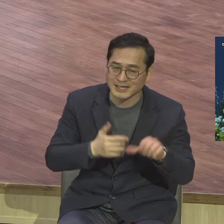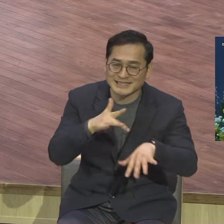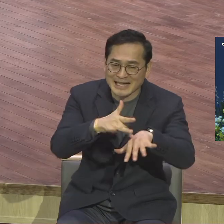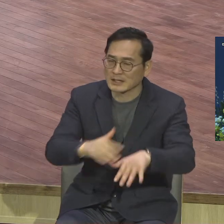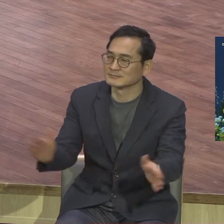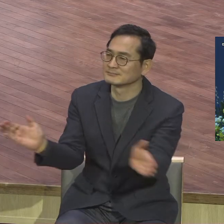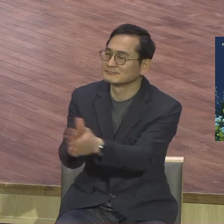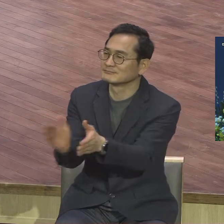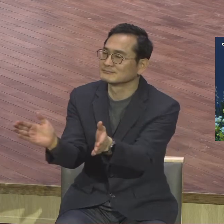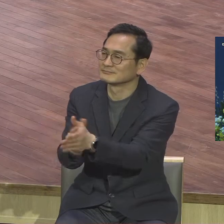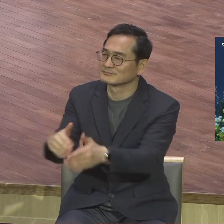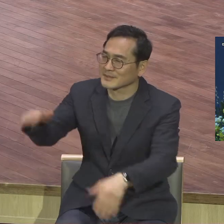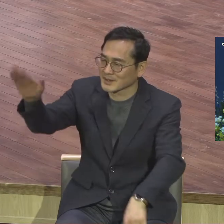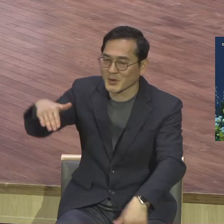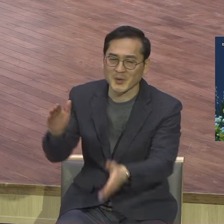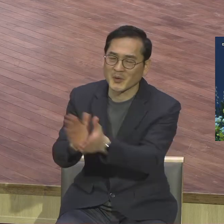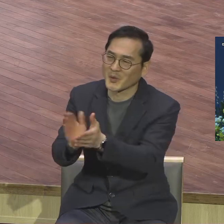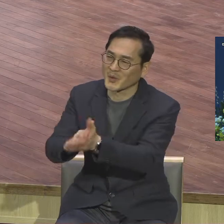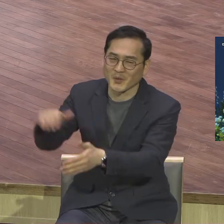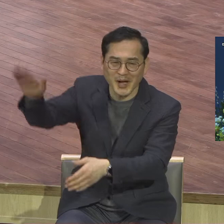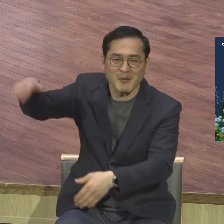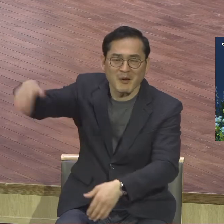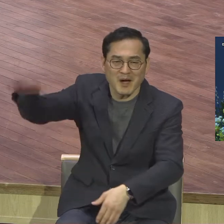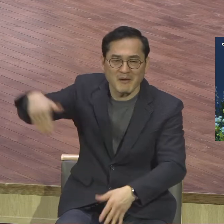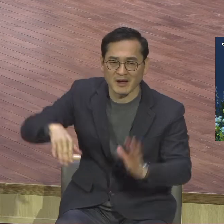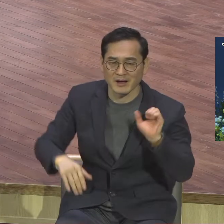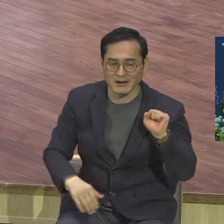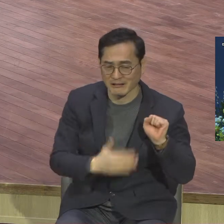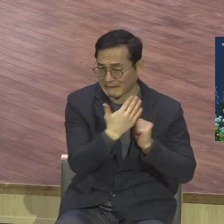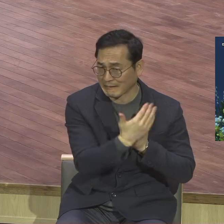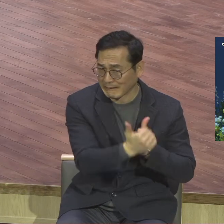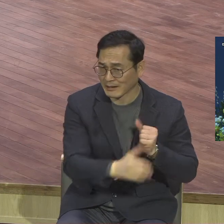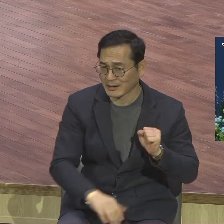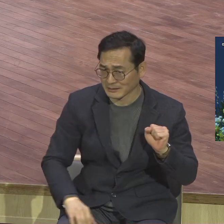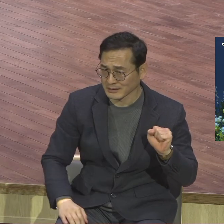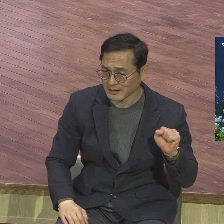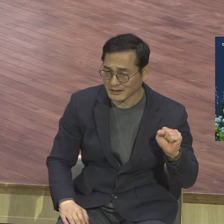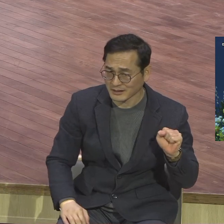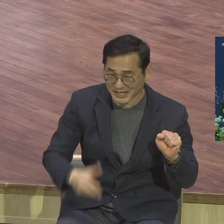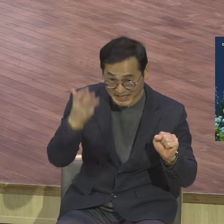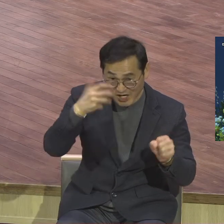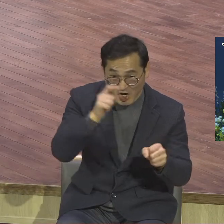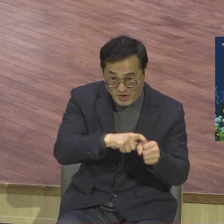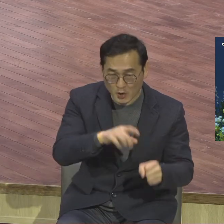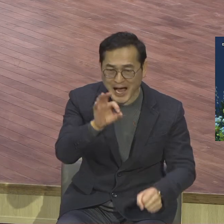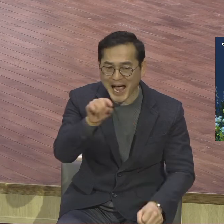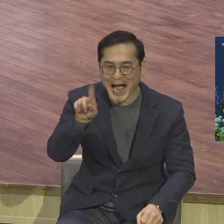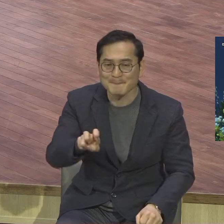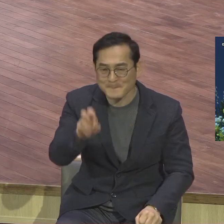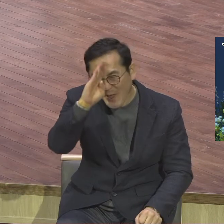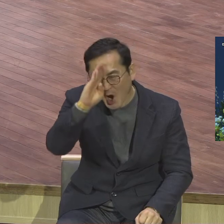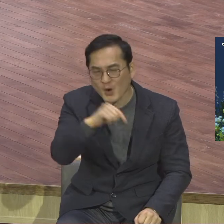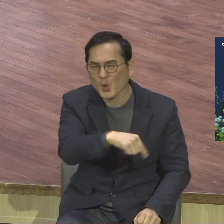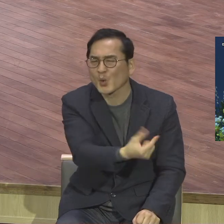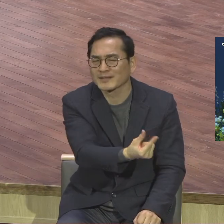성령은 역사할 수가 없어요 믿음이 자랄 수가 없습니다 영적 암덩어리 암덩어리가 딱 있는데 얼마나